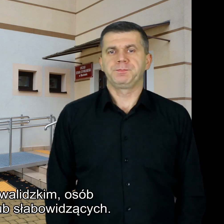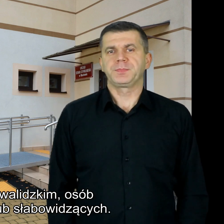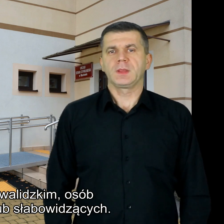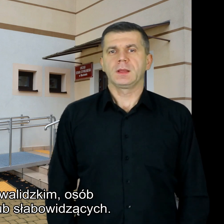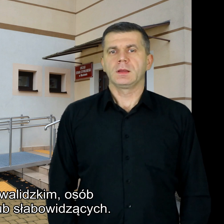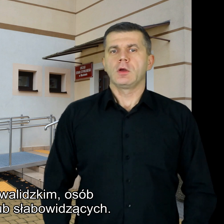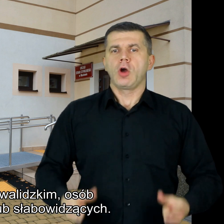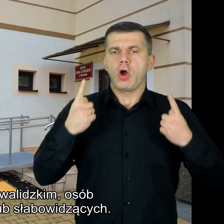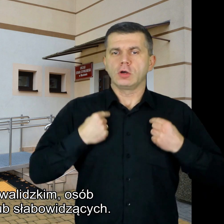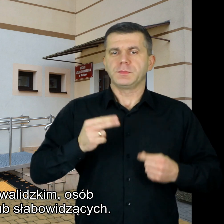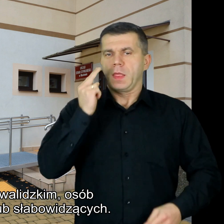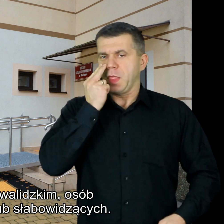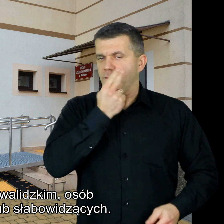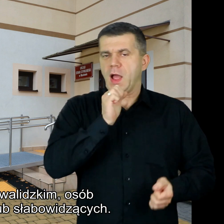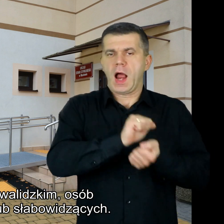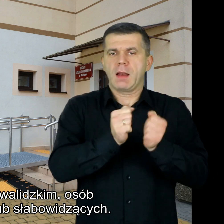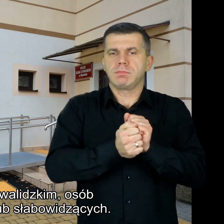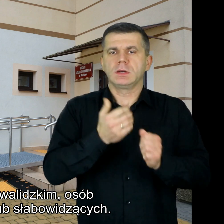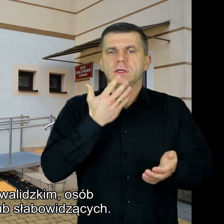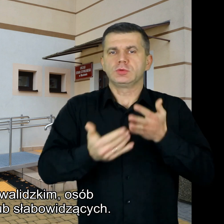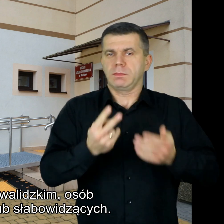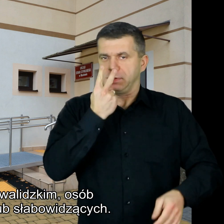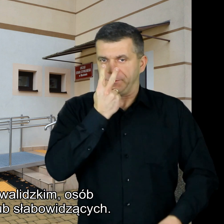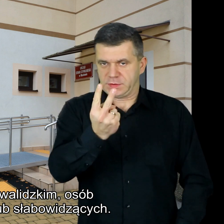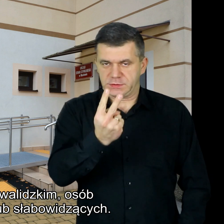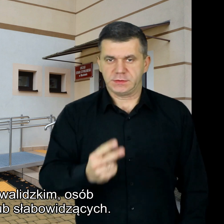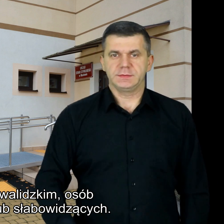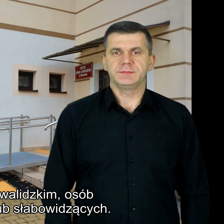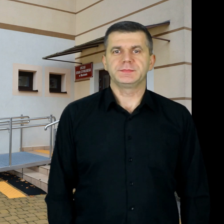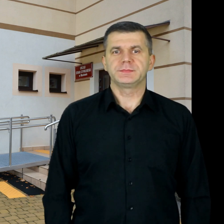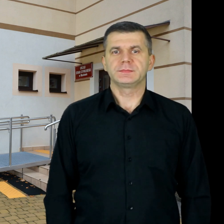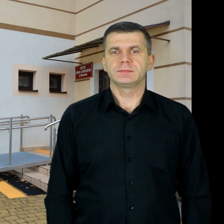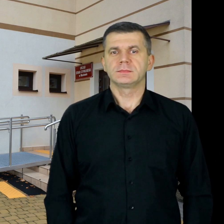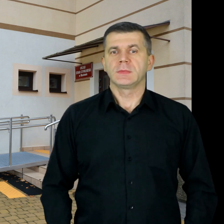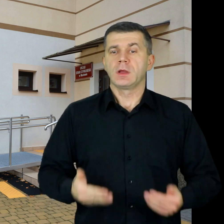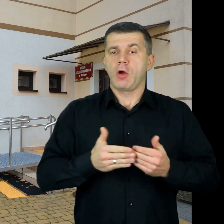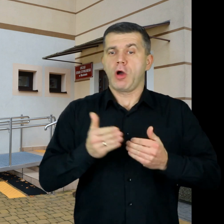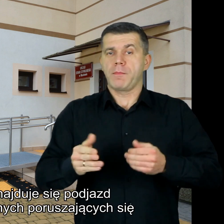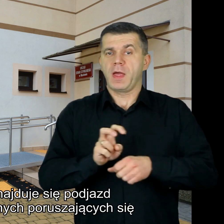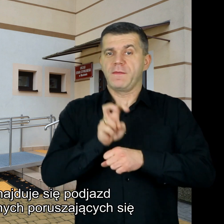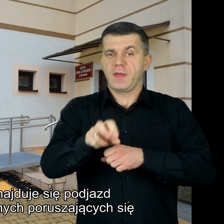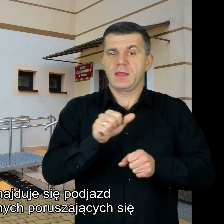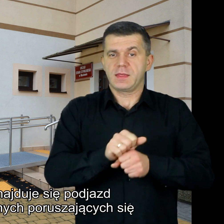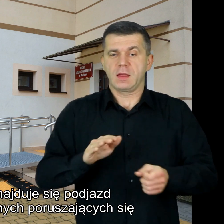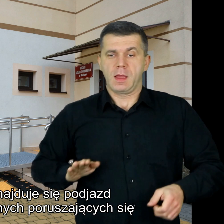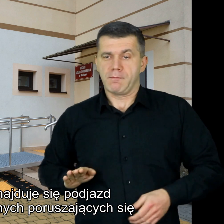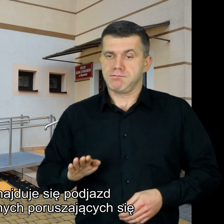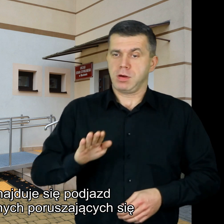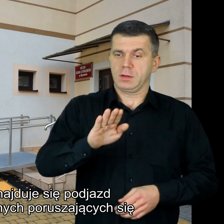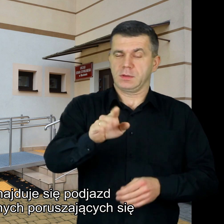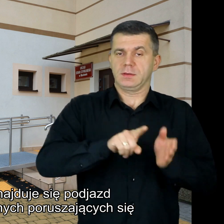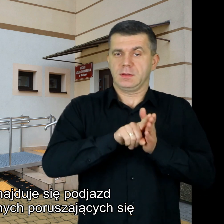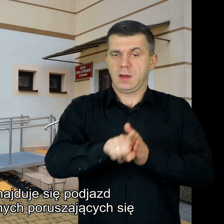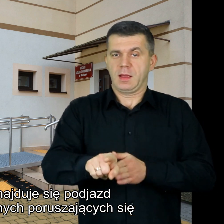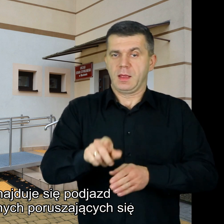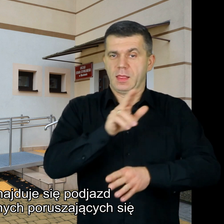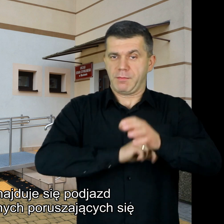inwalidzkim, osób niewidomych lub słabowidzących Przy wejściu znajduje się podjazd dla niepełnosprawnych